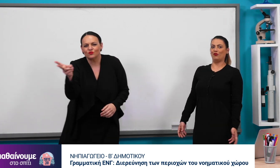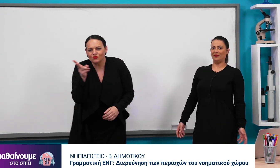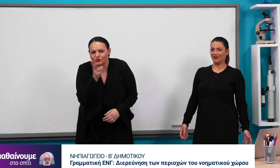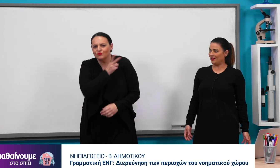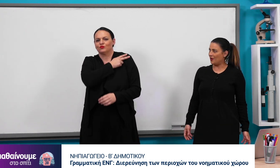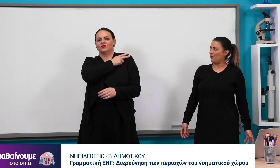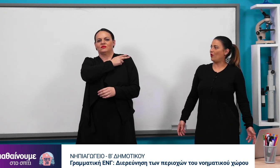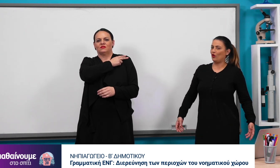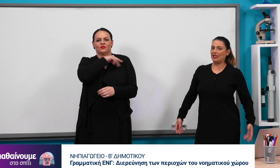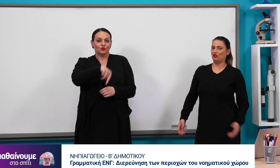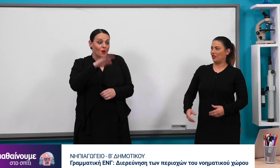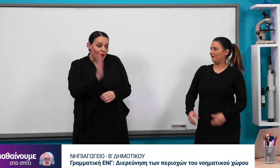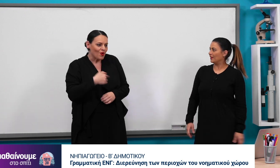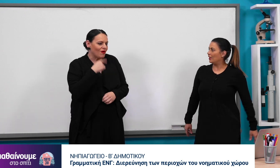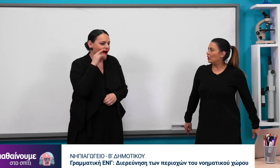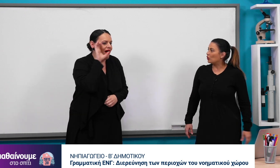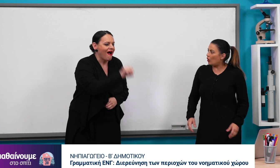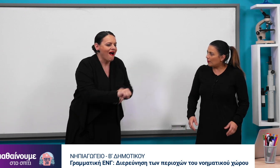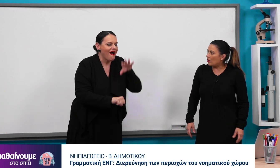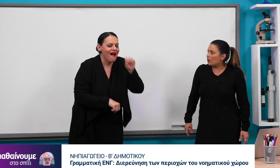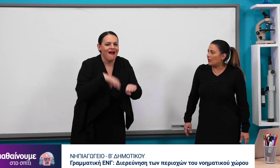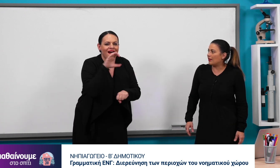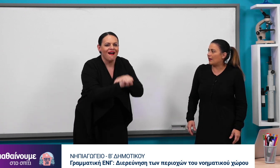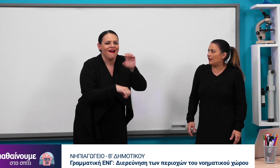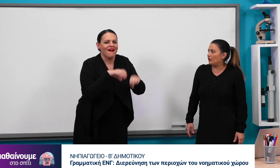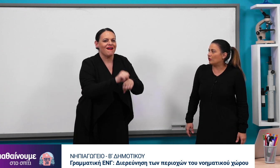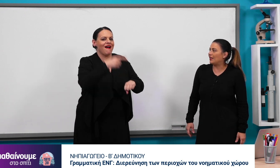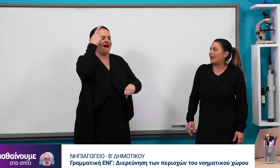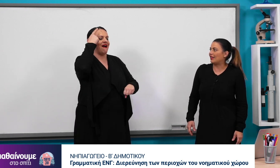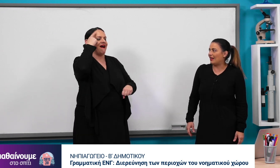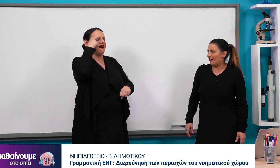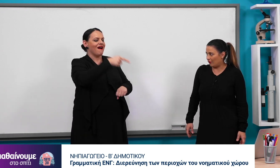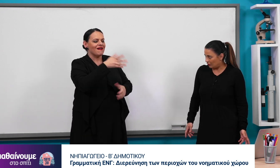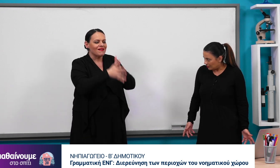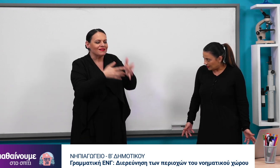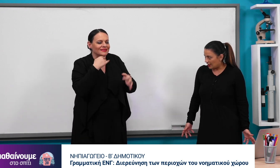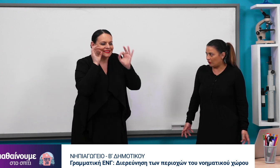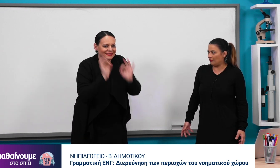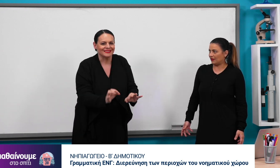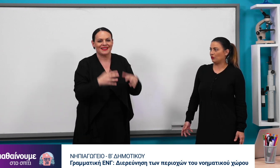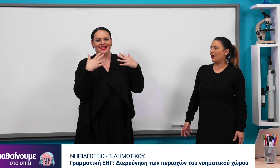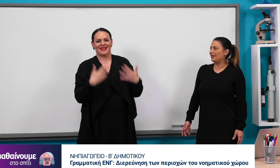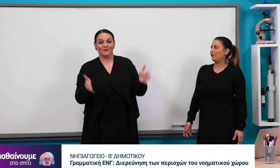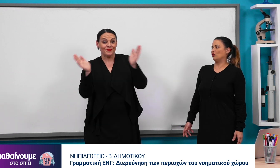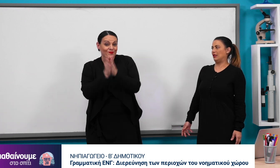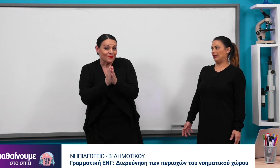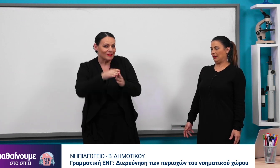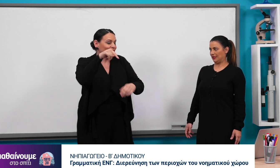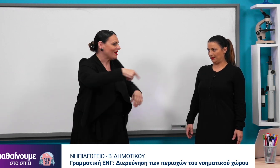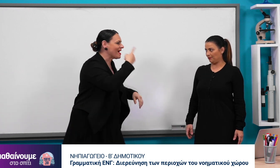Μπράβο, πολύ σωστά. Τώρα μπορώ να διακρίνω και να καταλάβω τα νοήματα του ακριβώς τι ήθελε να μας πει.